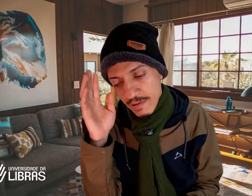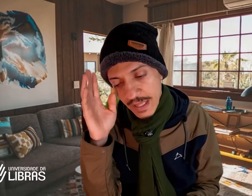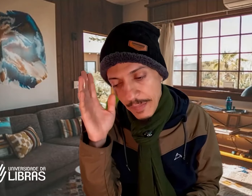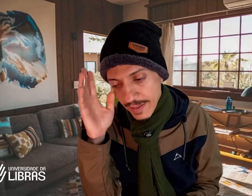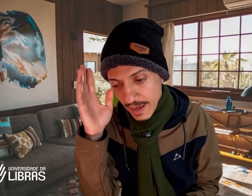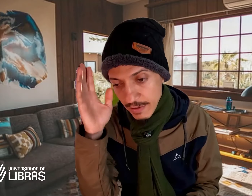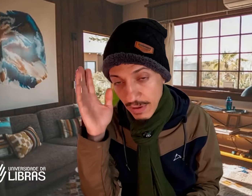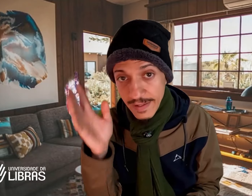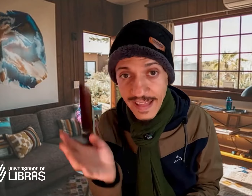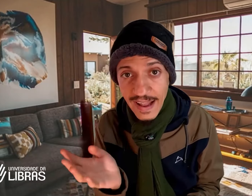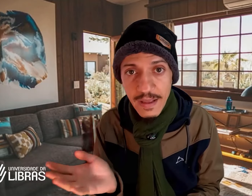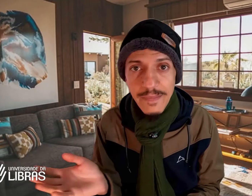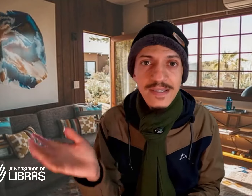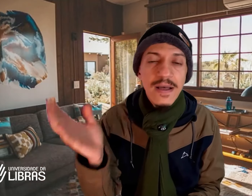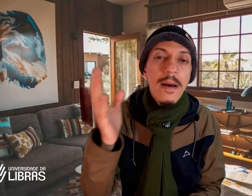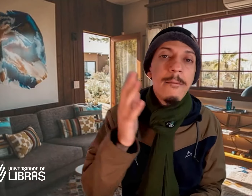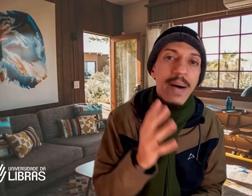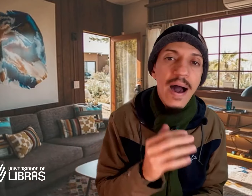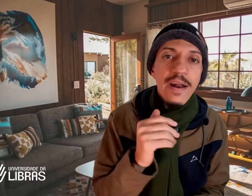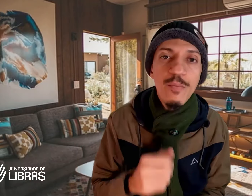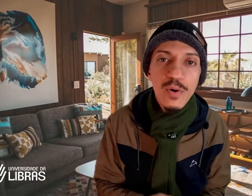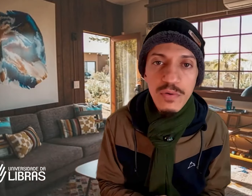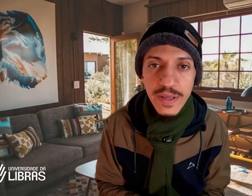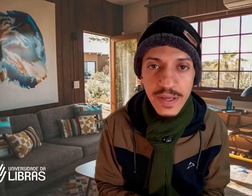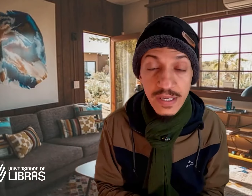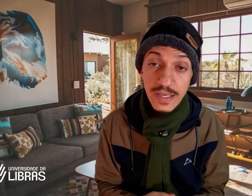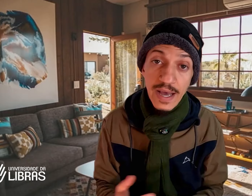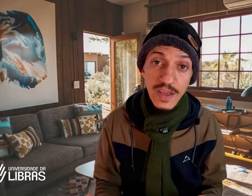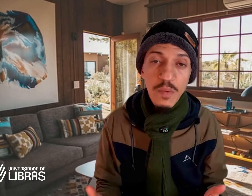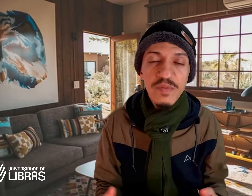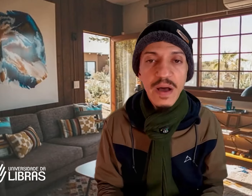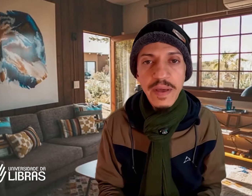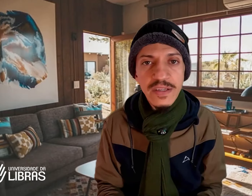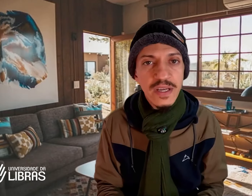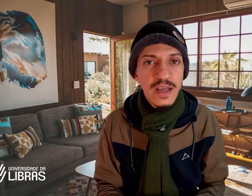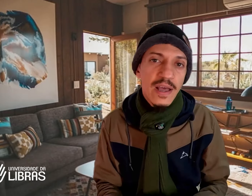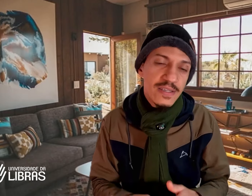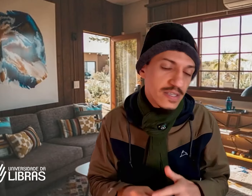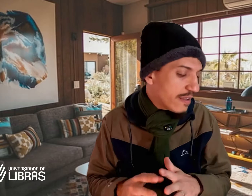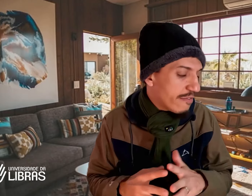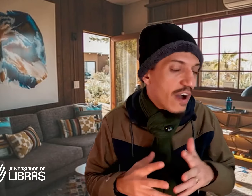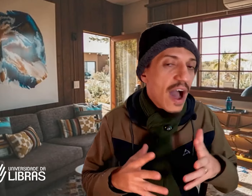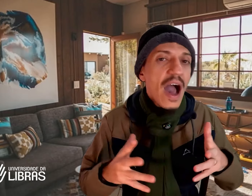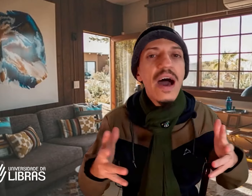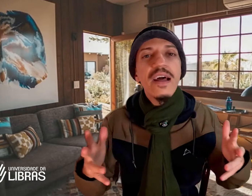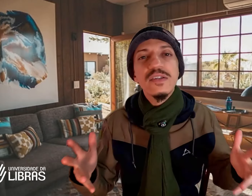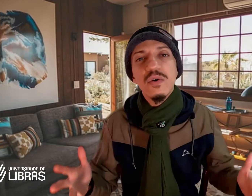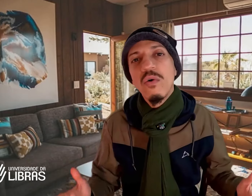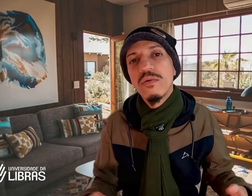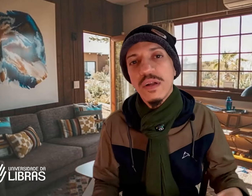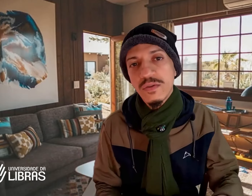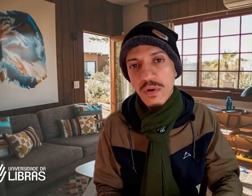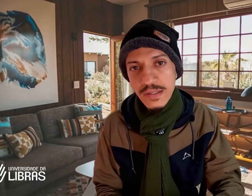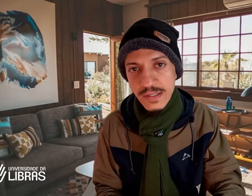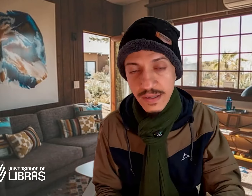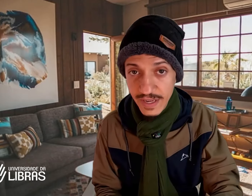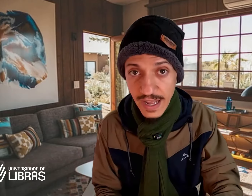interpretando da Libras para o português. E aí, obviamente, existem várias outras nuances. Na verdade,